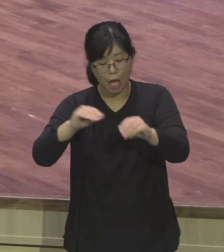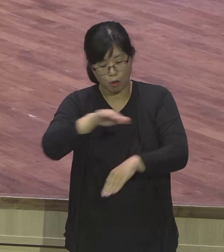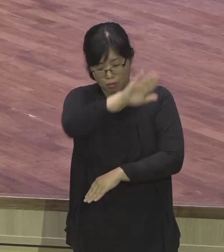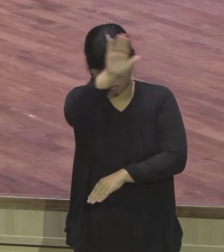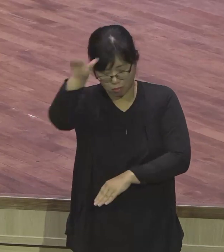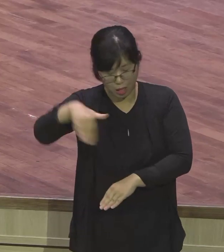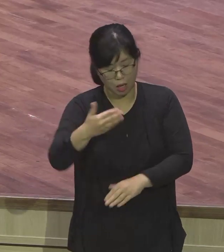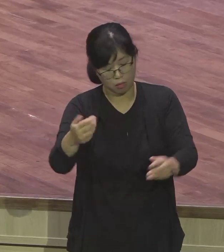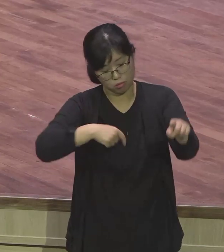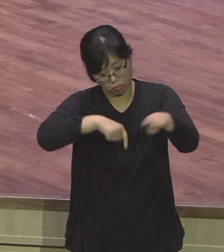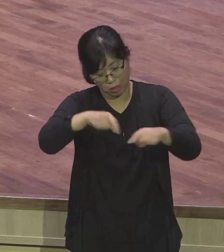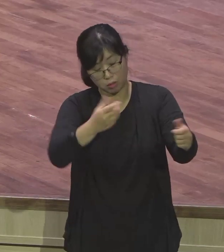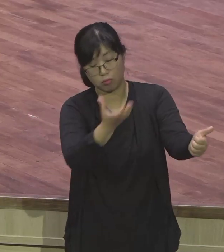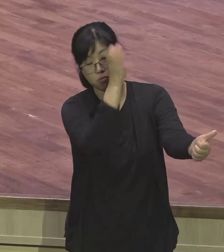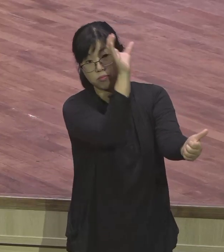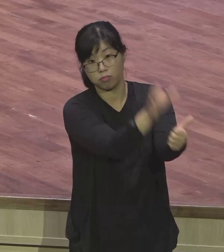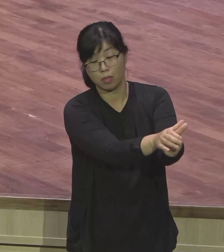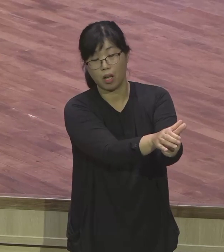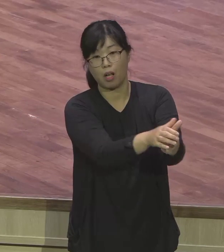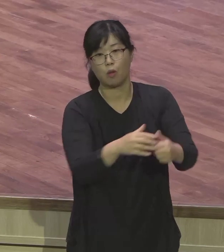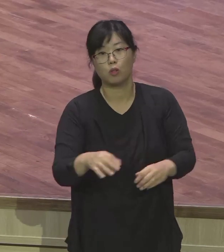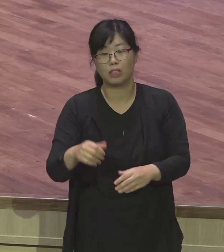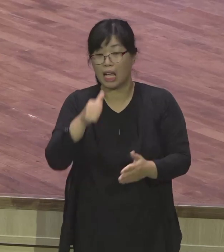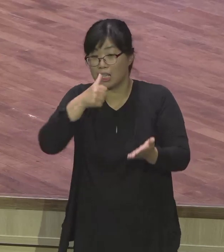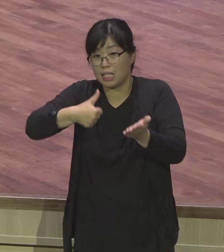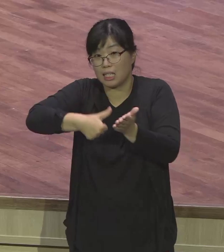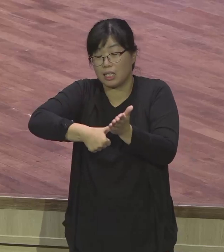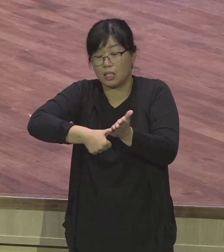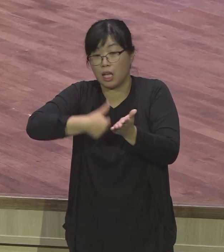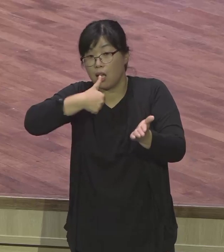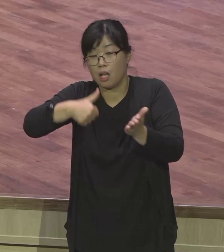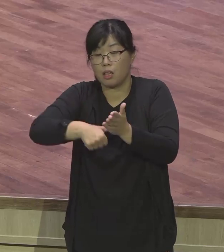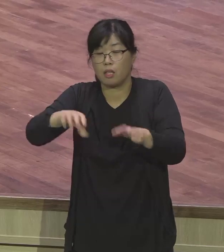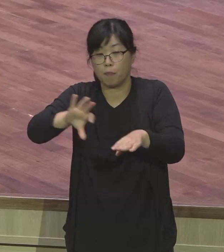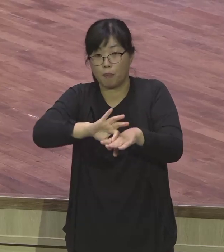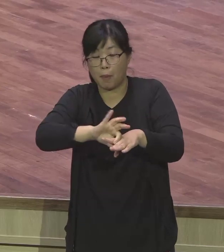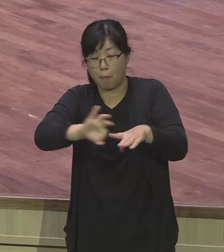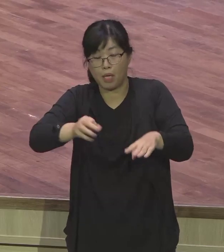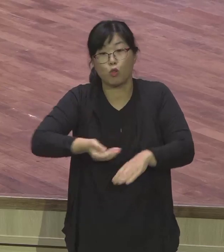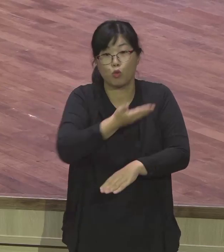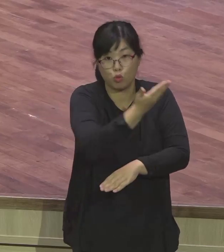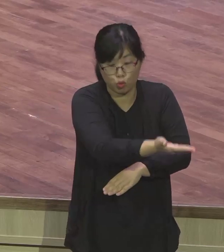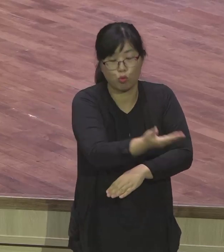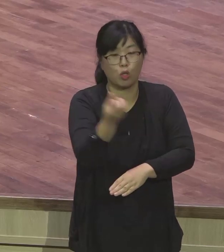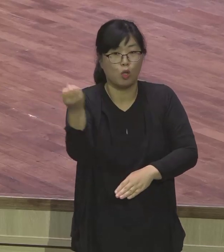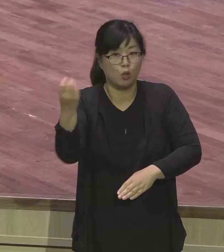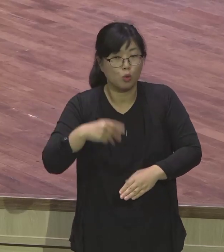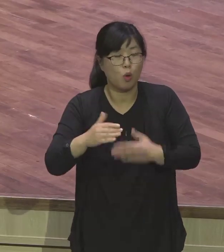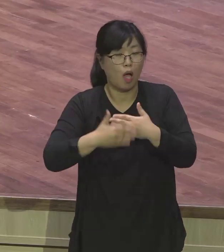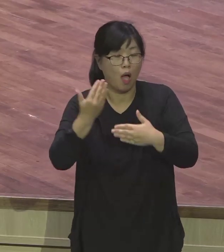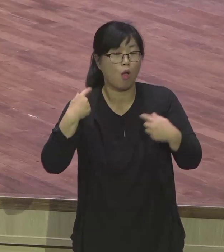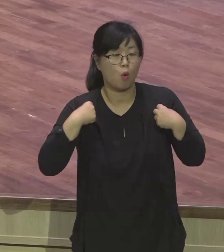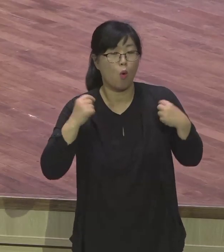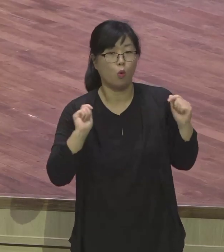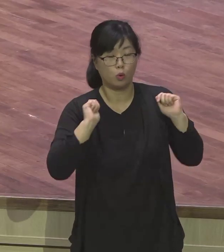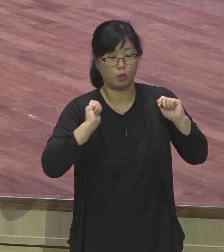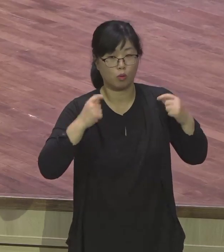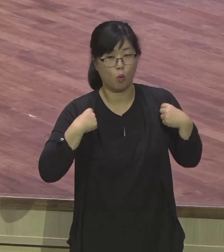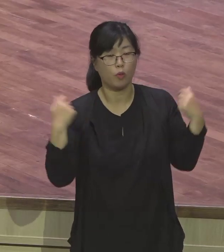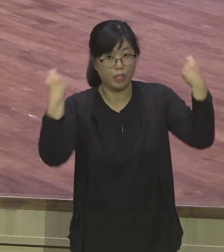끼우고 그에게 세마포스를 입히고 금사슬을 목에 걸고 자기에게 있는 버금수레에 그를 태우며 무리가